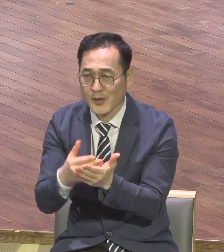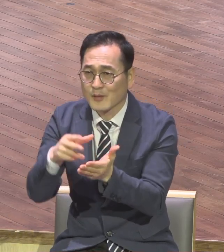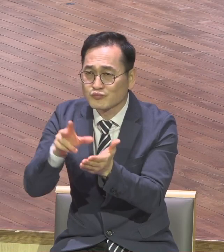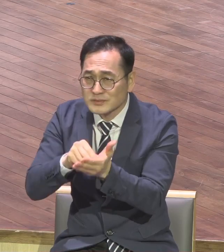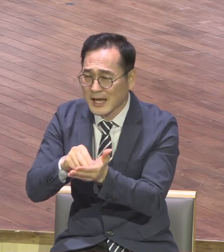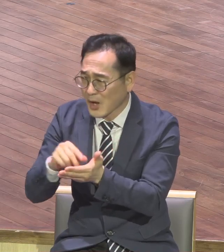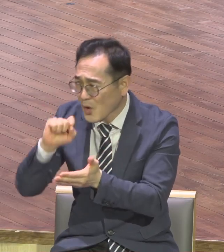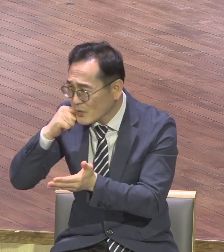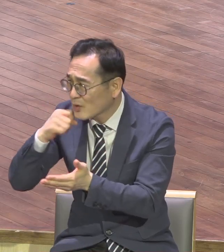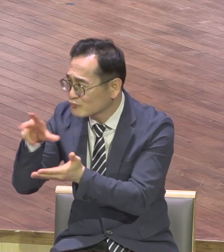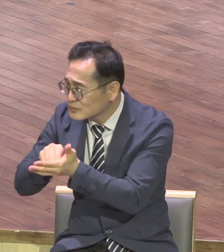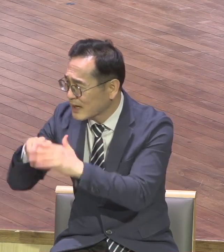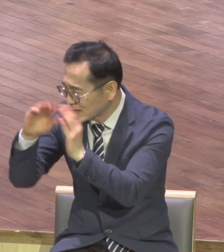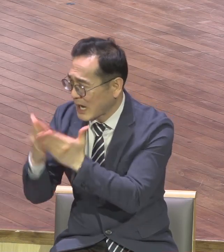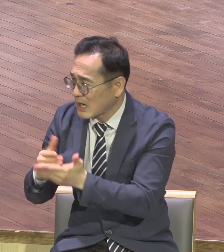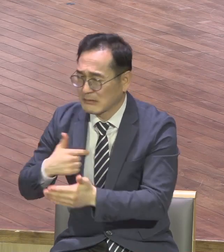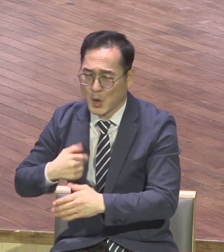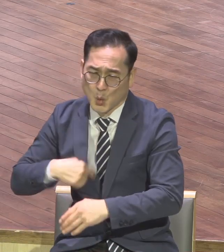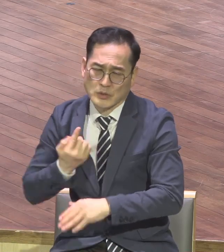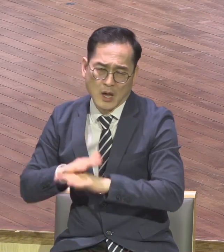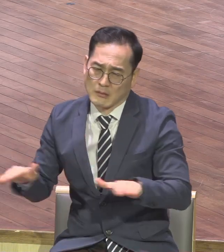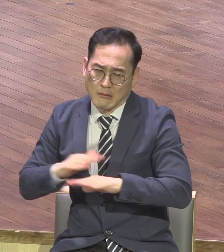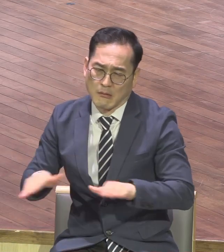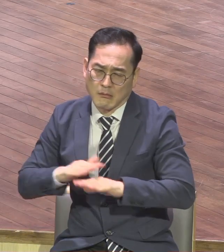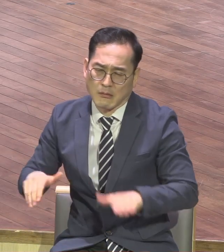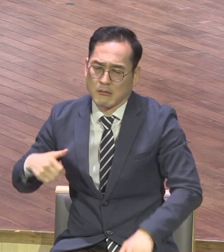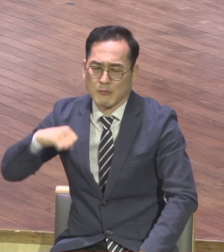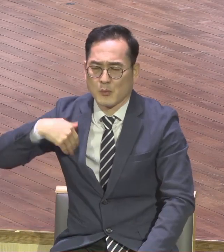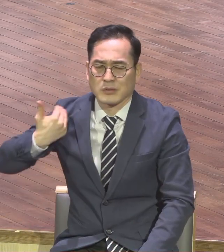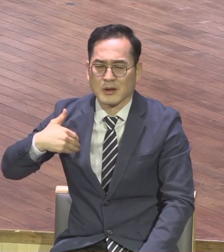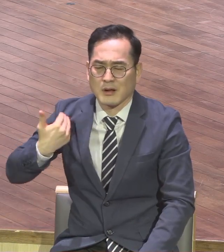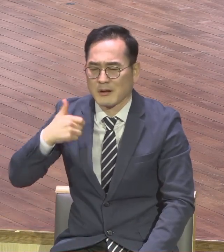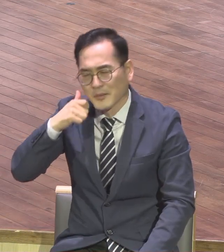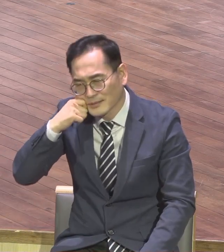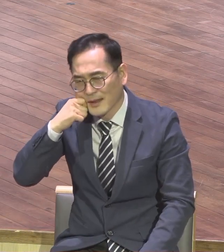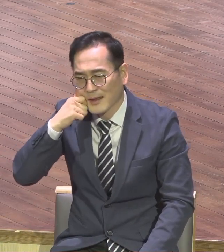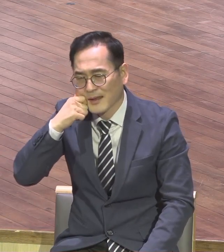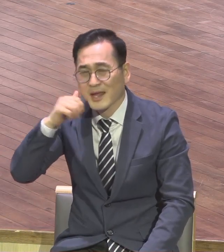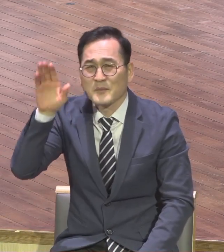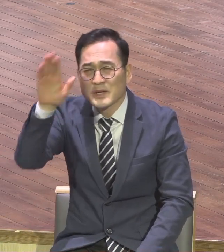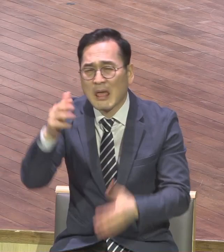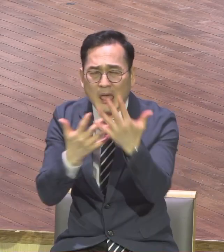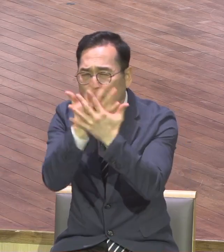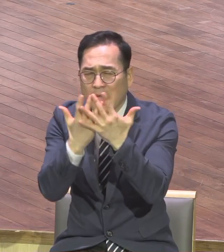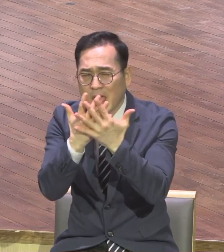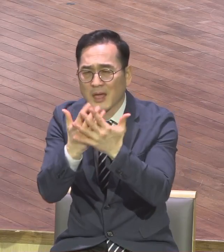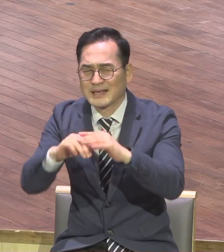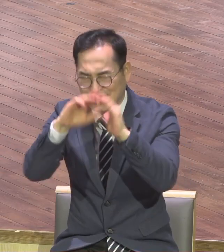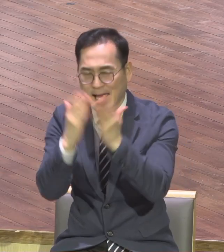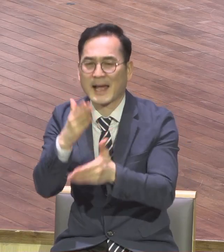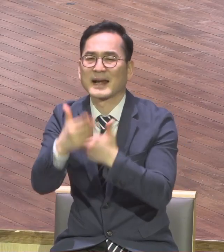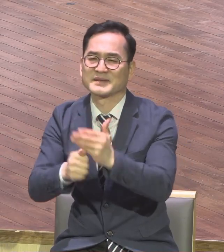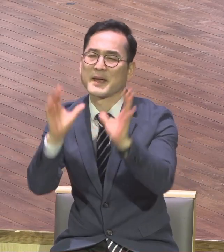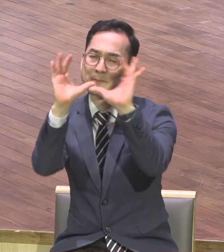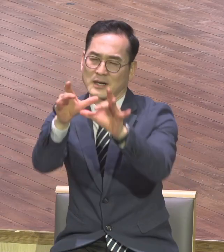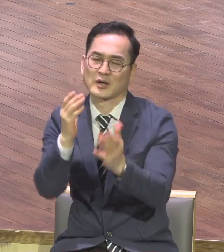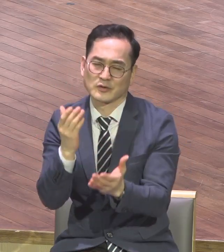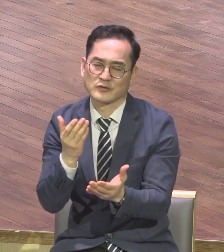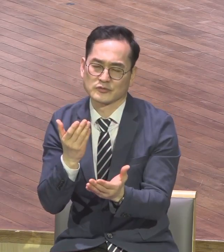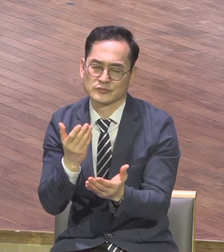내가 해결할 수 없는 나도 알지 못하는 이 미래를 하나님이 책임져 주시옵사사 우리 다같이 하나님 앞에 이 시간